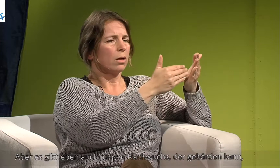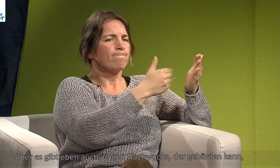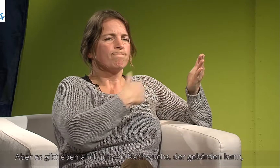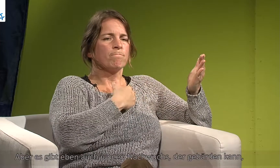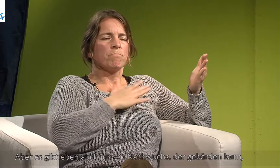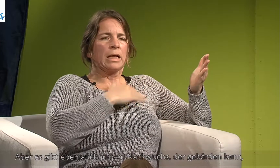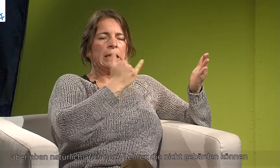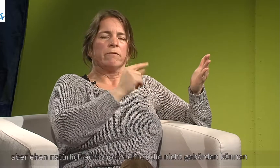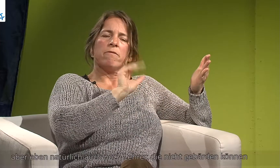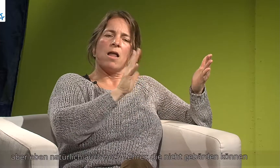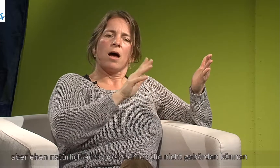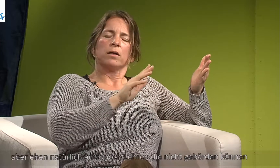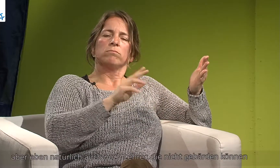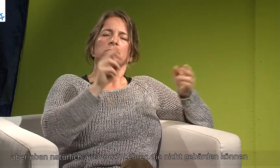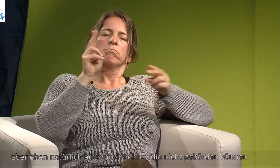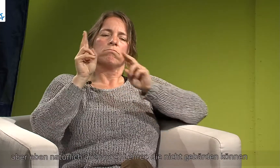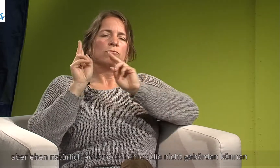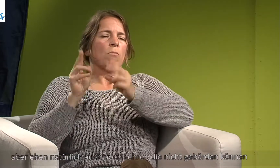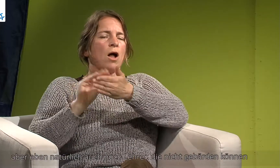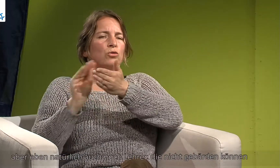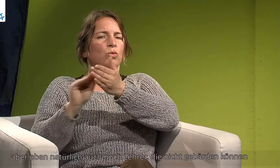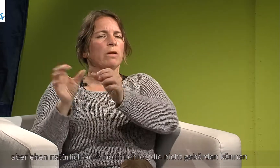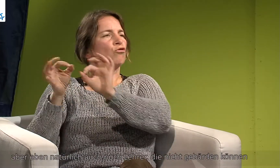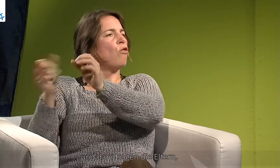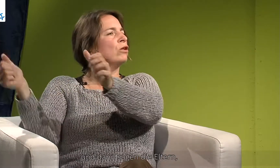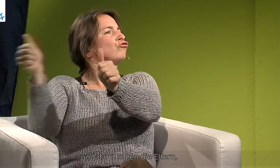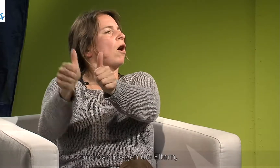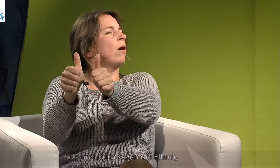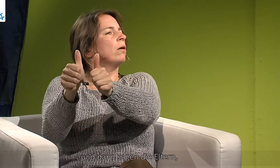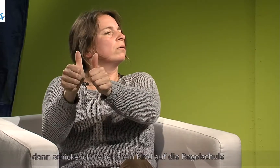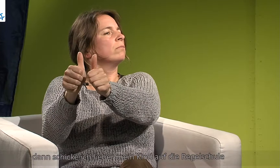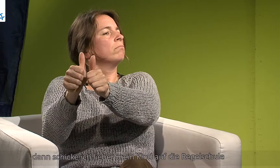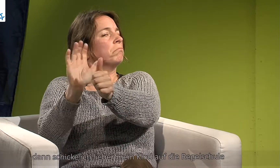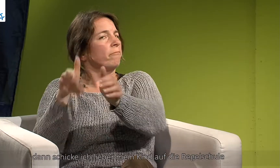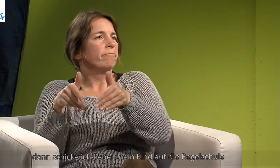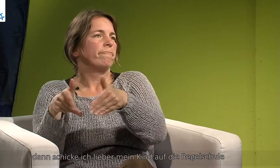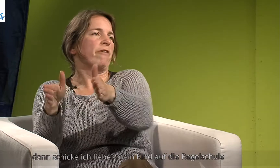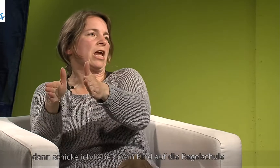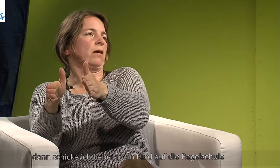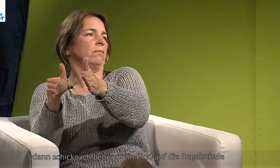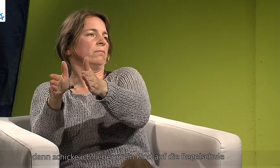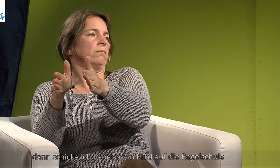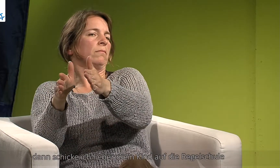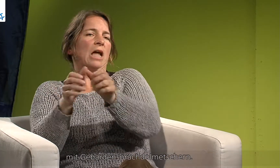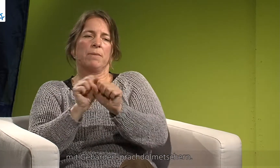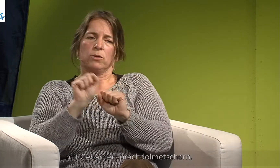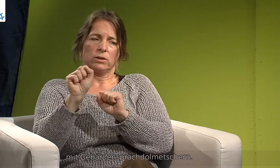gebären kann, aber eben natürlich auch noch Lehrer, die nicht gebären können. Und dann sagen die Eltern, naja, dann schicke ich lieber mein Kind auf die Regelschule mit einem Gebärdensprachdolmetscher.